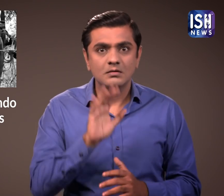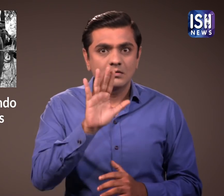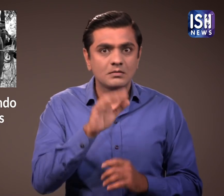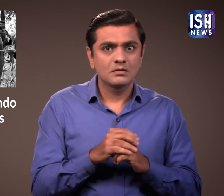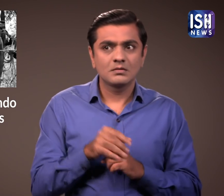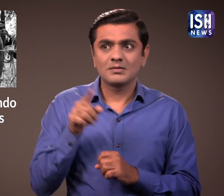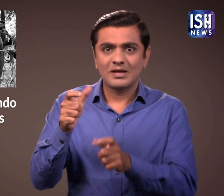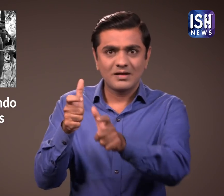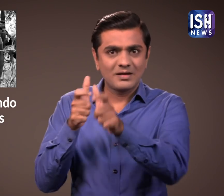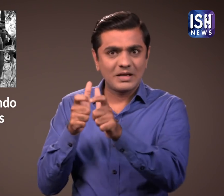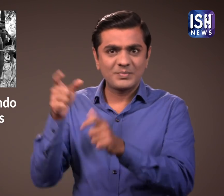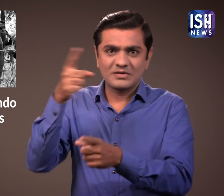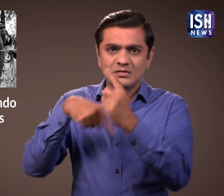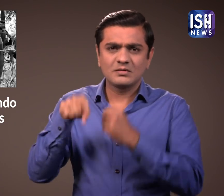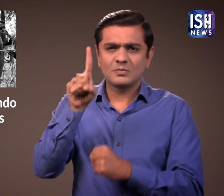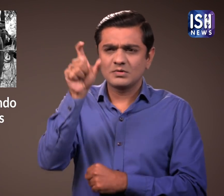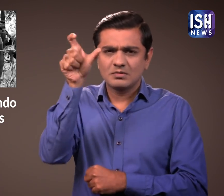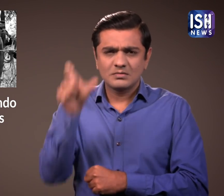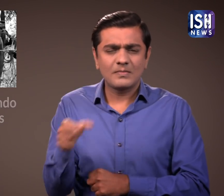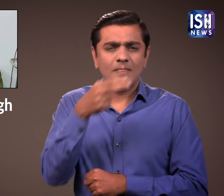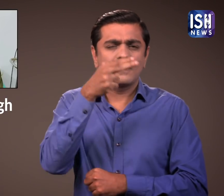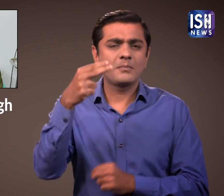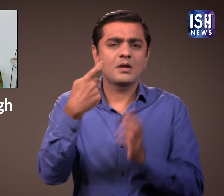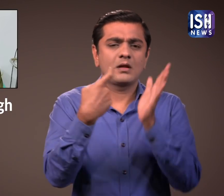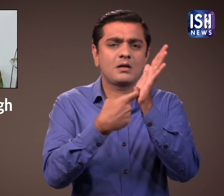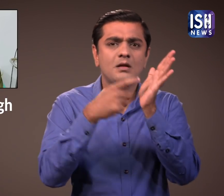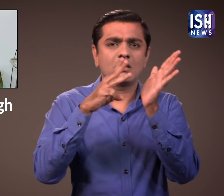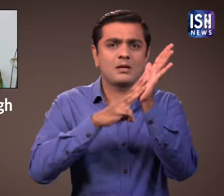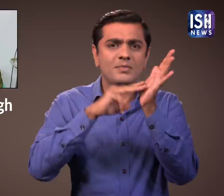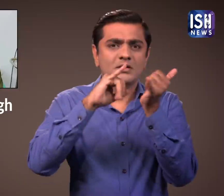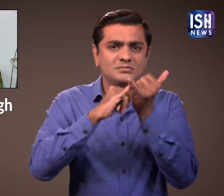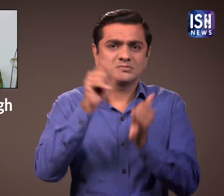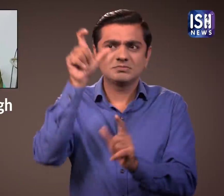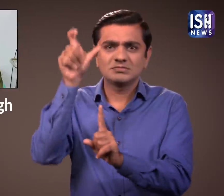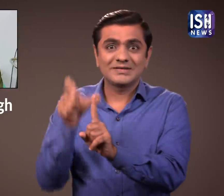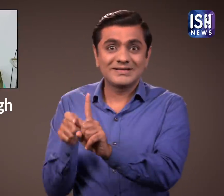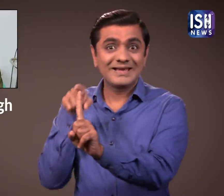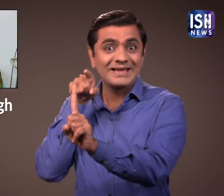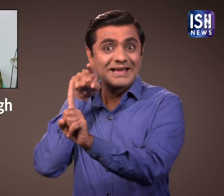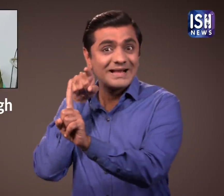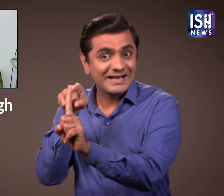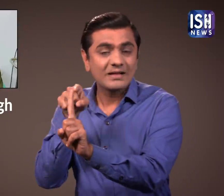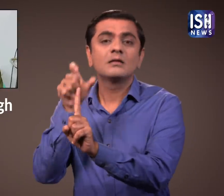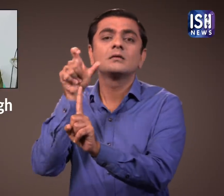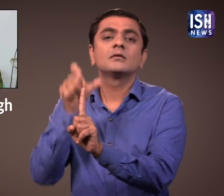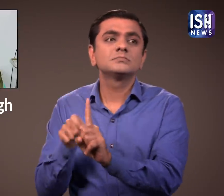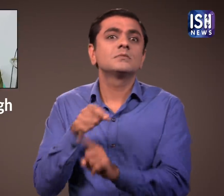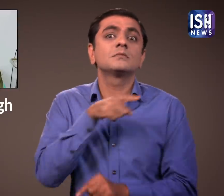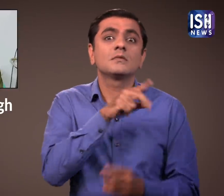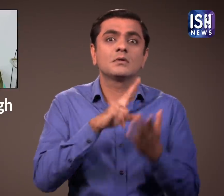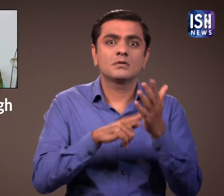मुद्भेड के दौरान नक्सलियों ने राकेश्वर सिंग्मन हासनाम कमांडों का अफ़रन कर लिया